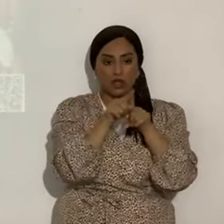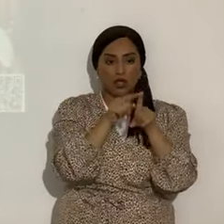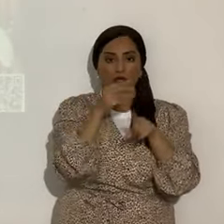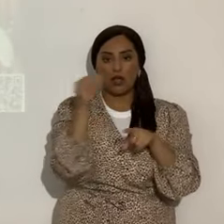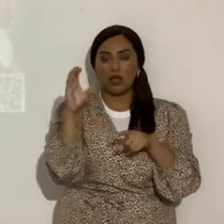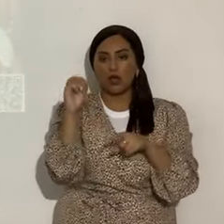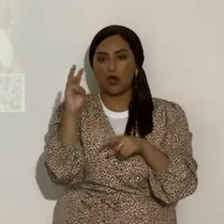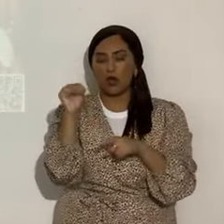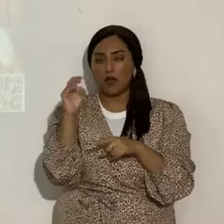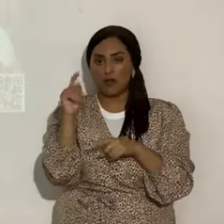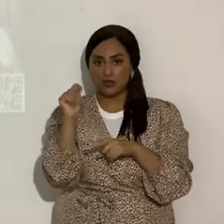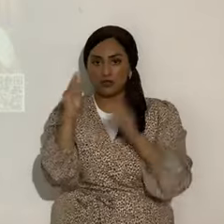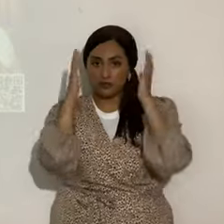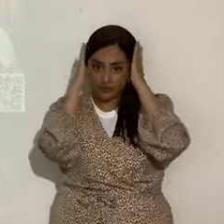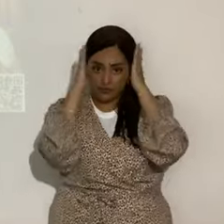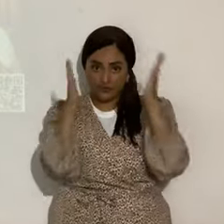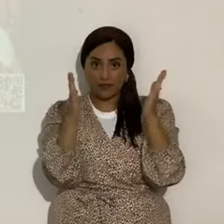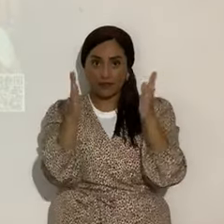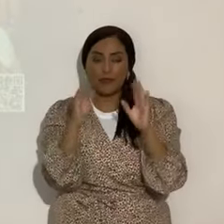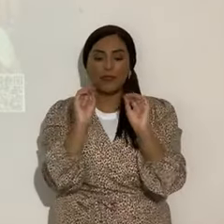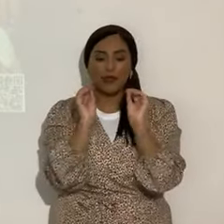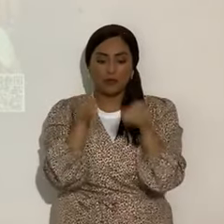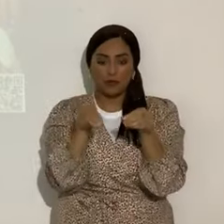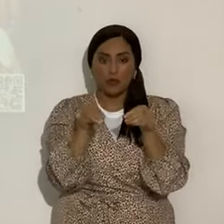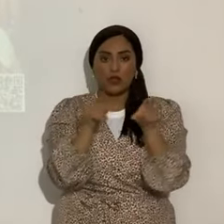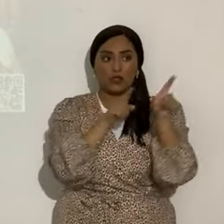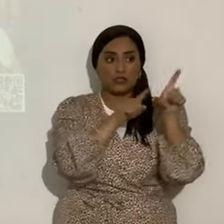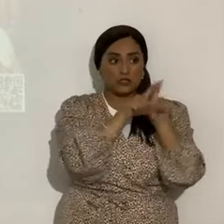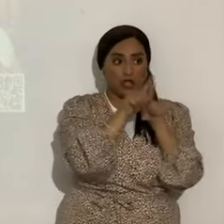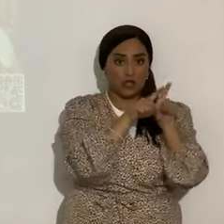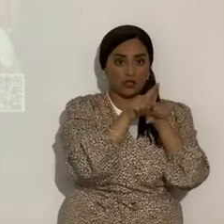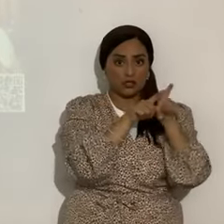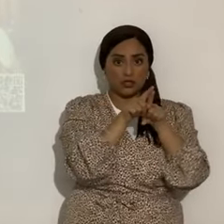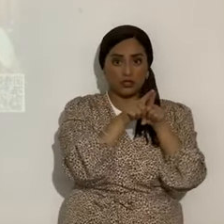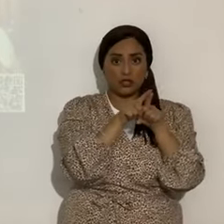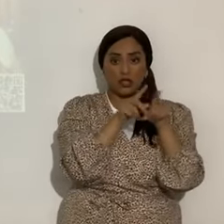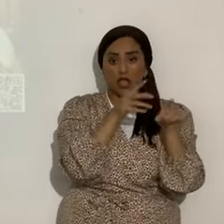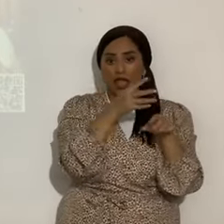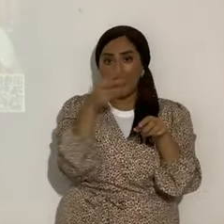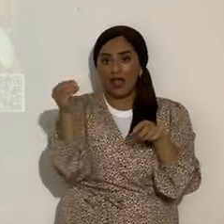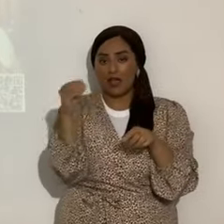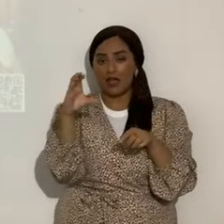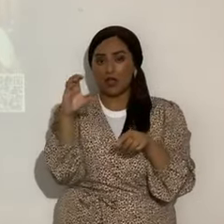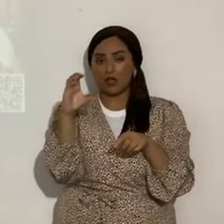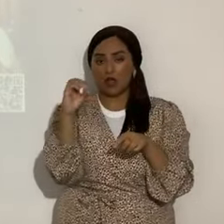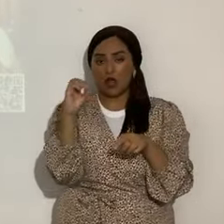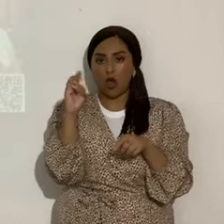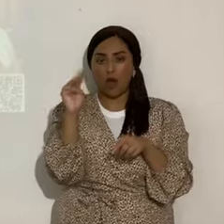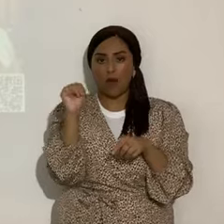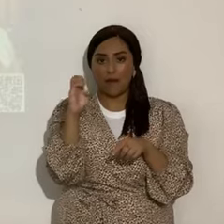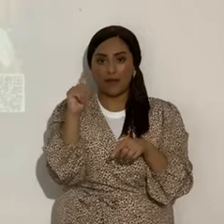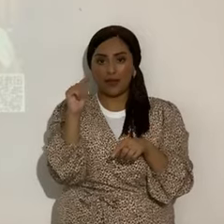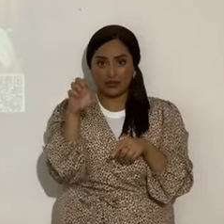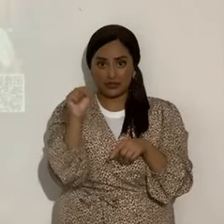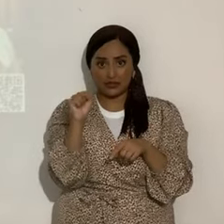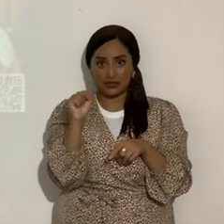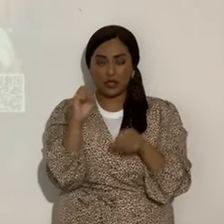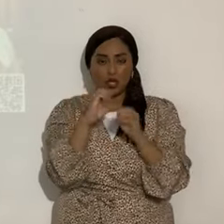Pongan mucha atención a eso. Entonces, póngale ahí, estrellas como tal y cometas. No hay un nombre diferente